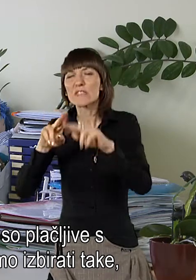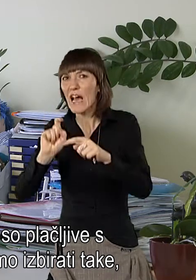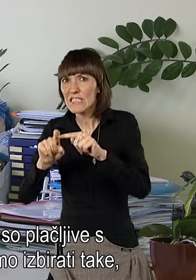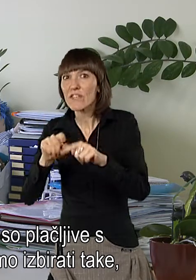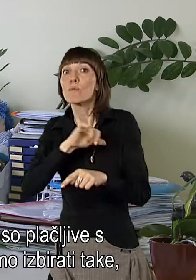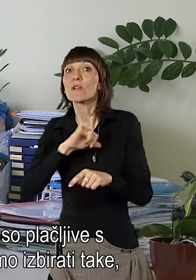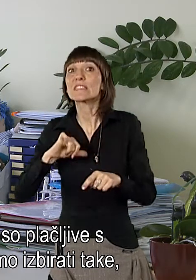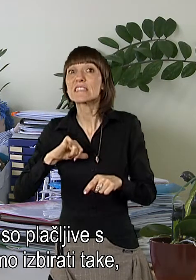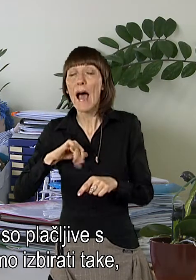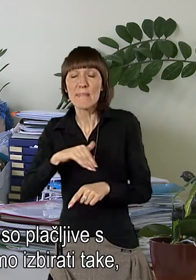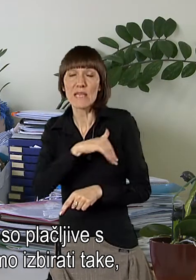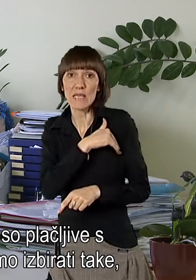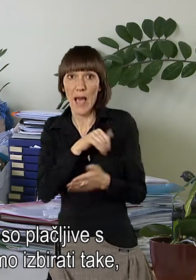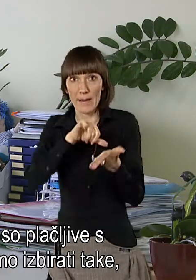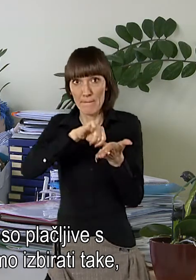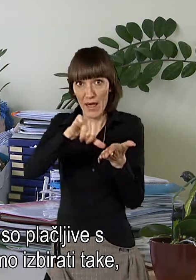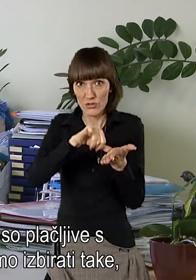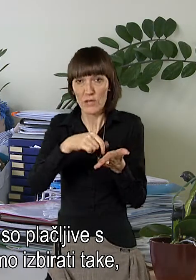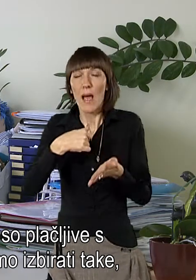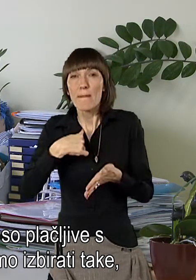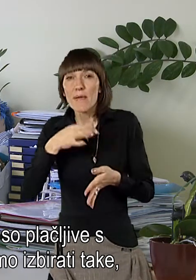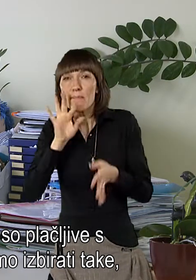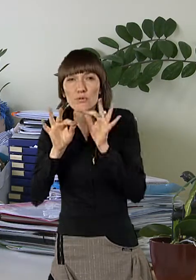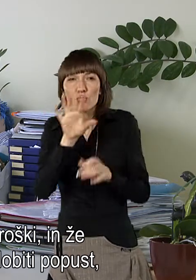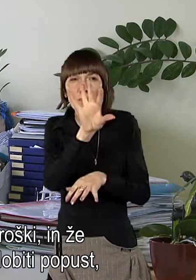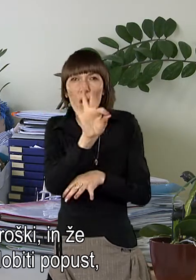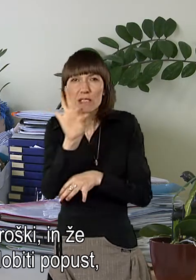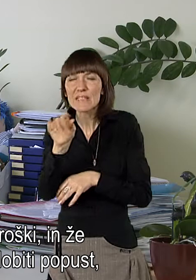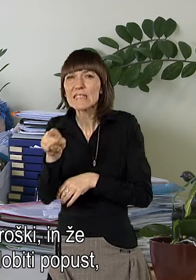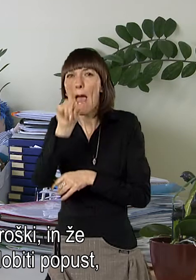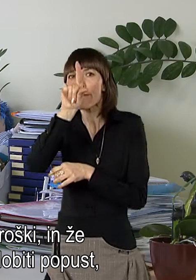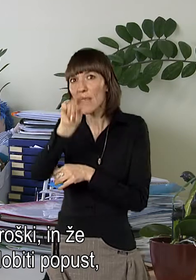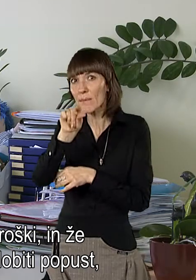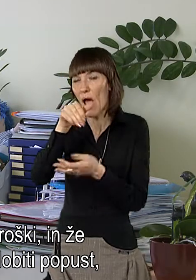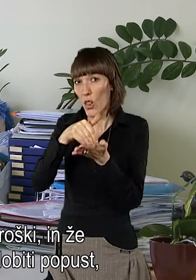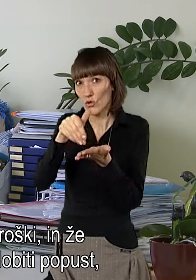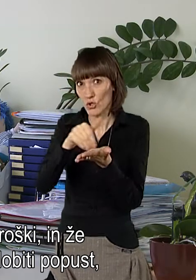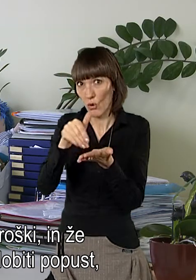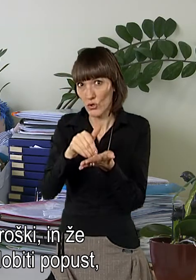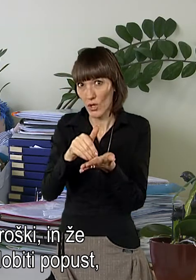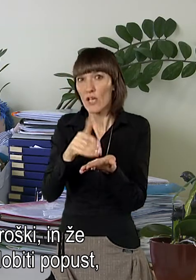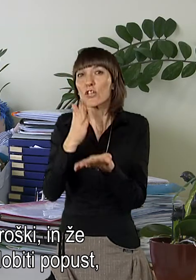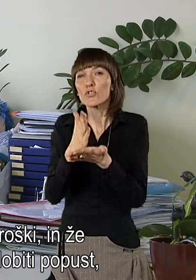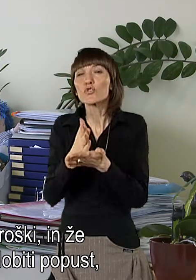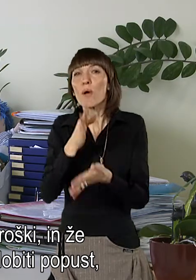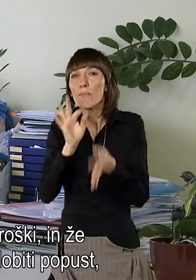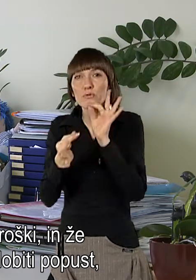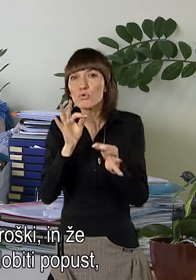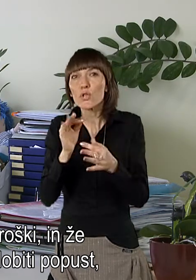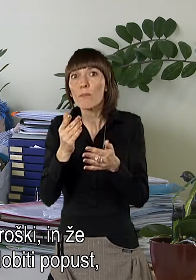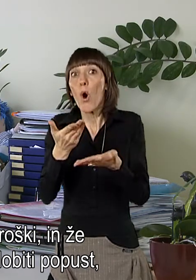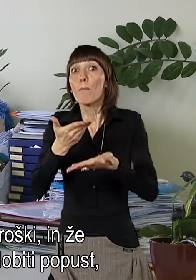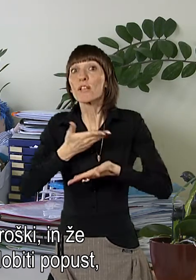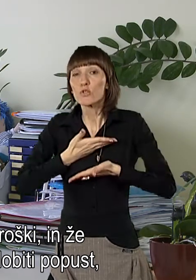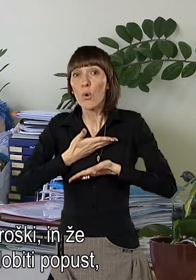plačljive strani dijakov, da pa poskušamo izbirati take, ki so minimalne stroški in kjer tudi če živ naprej